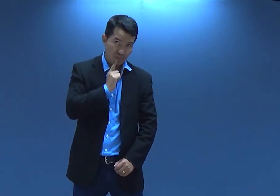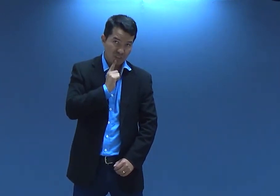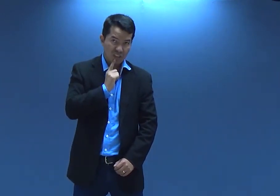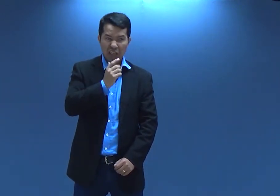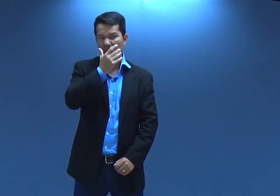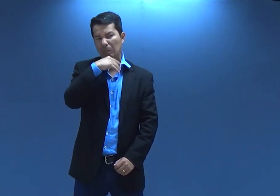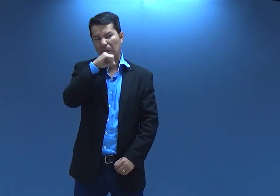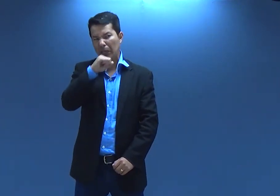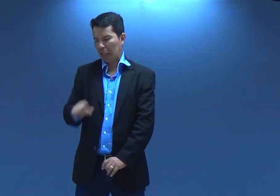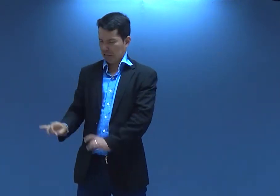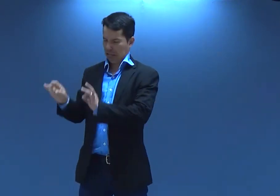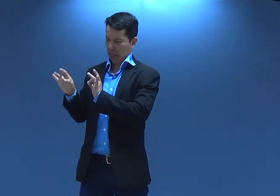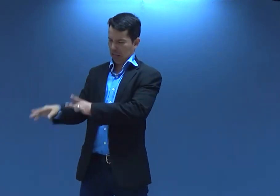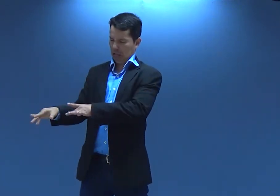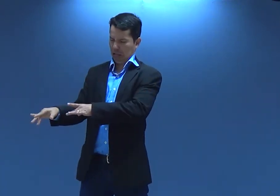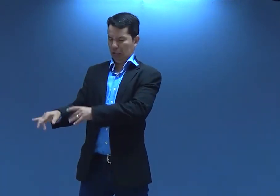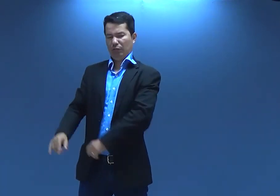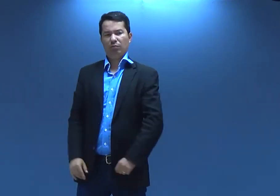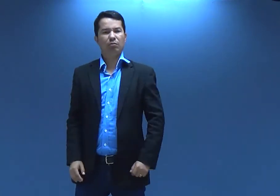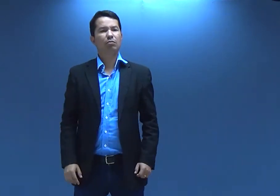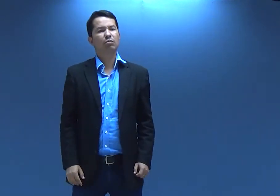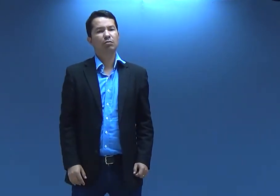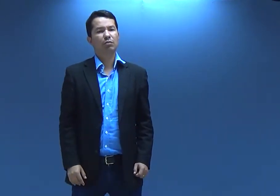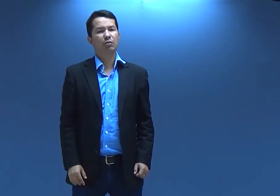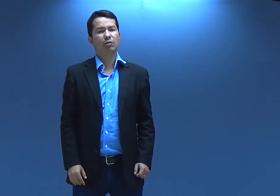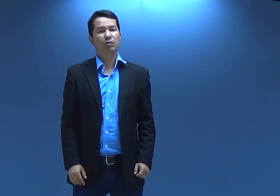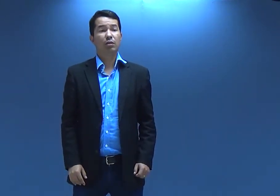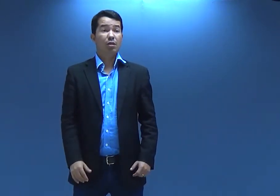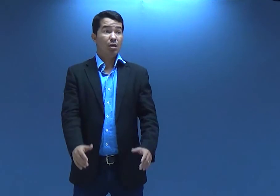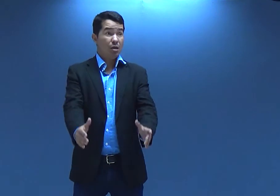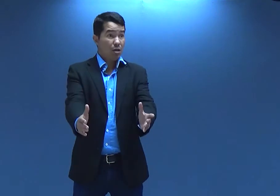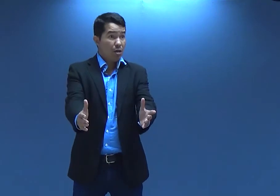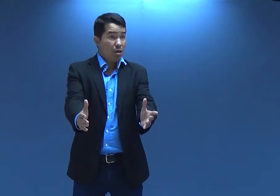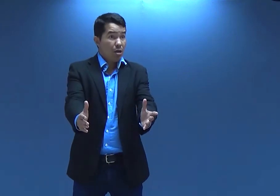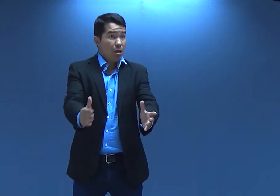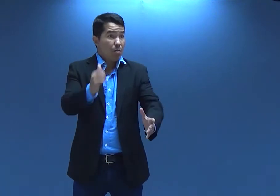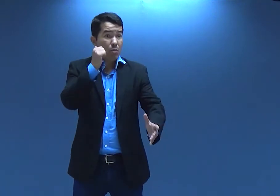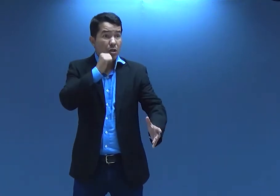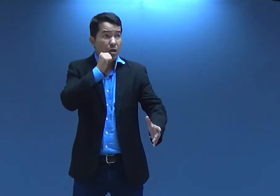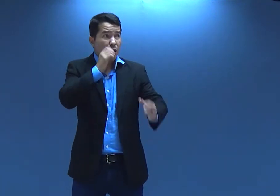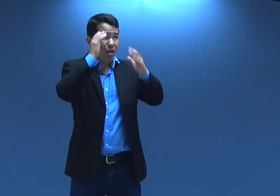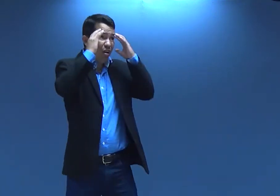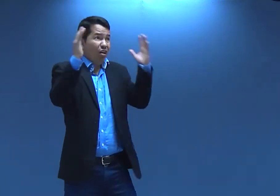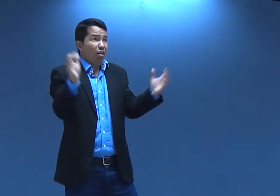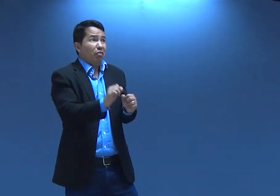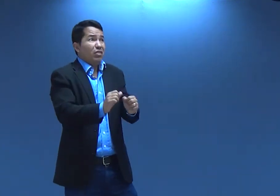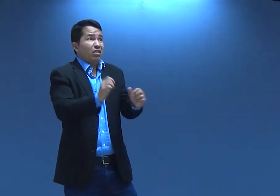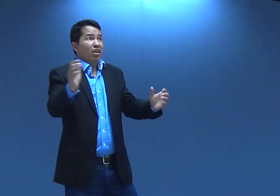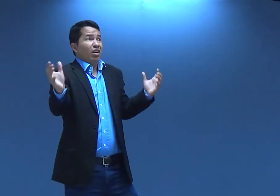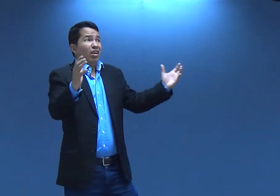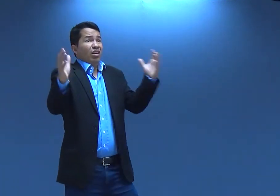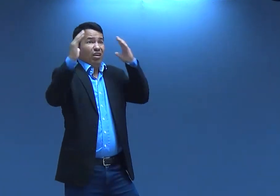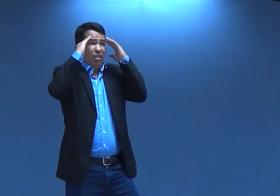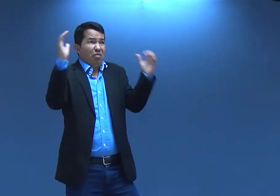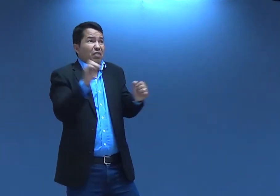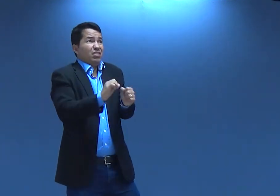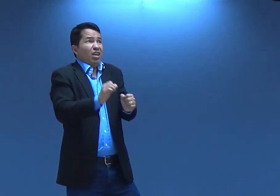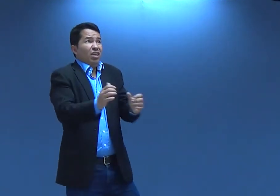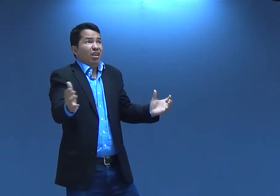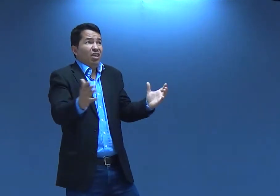surdo. e o pai era a mulher com o filho e a mulher começou ai, agora como é que eu vou